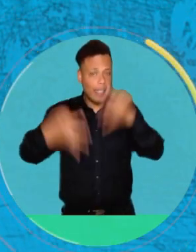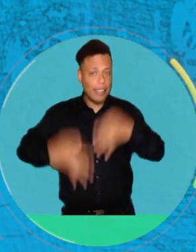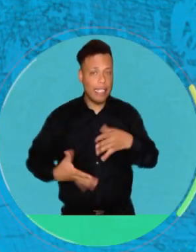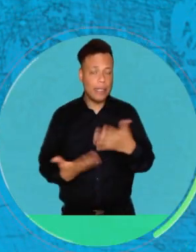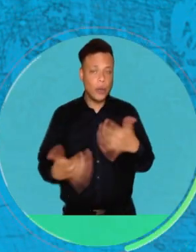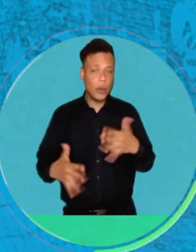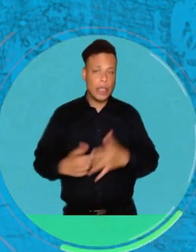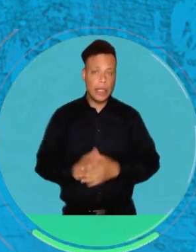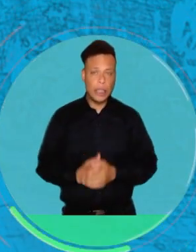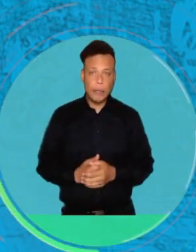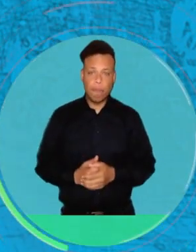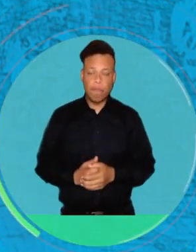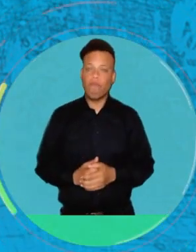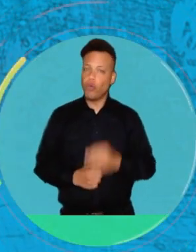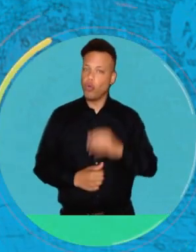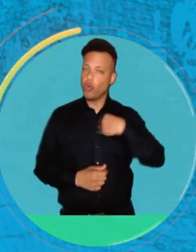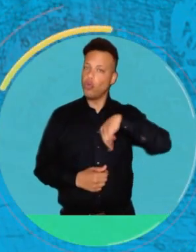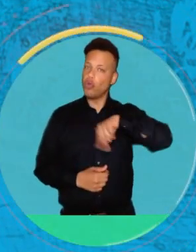es una realidad.